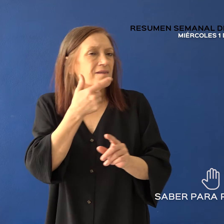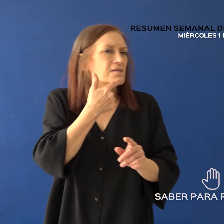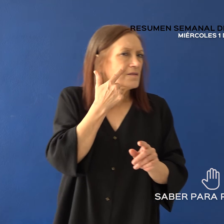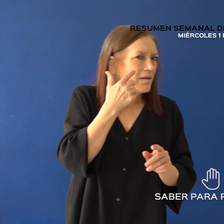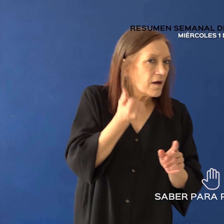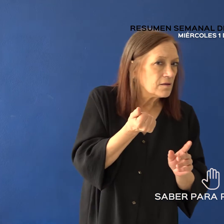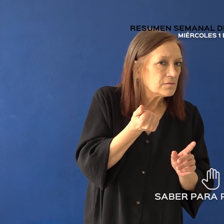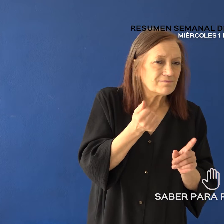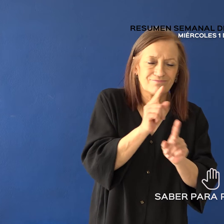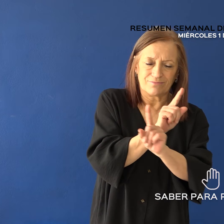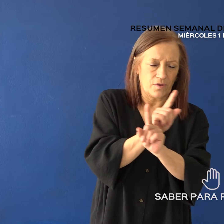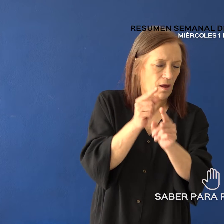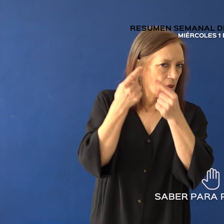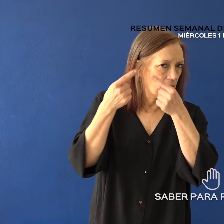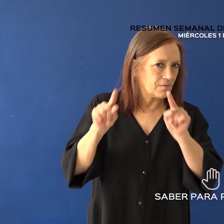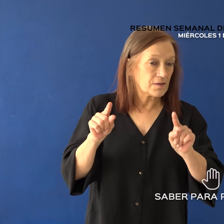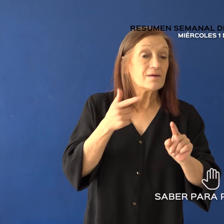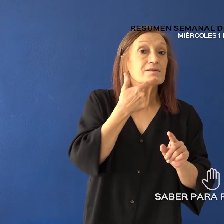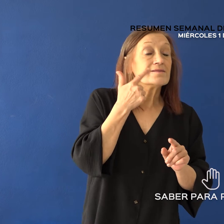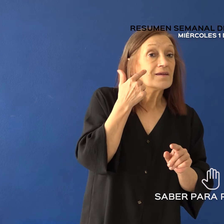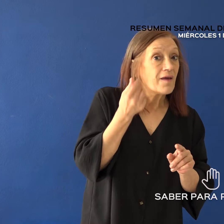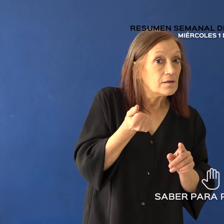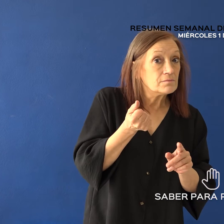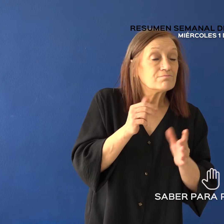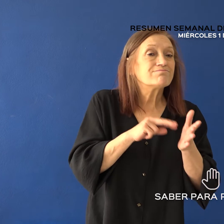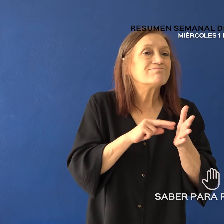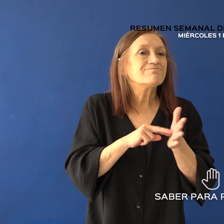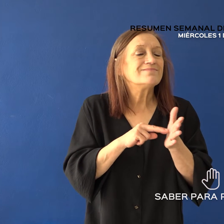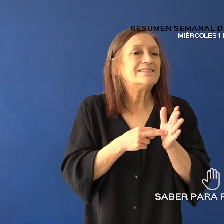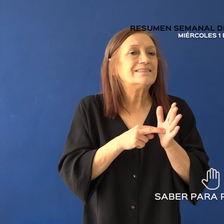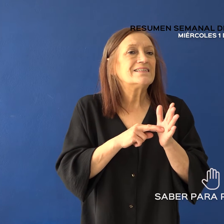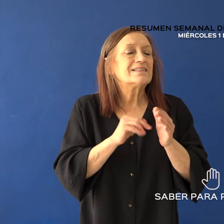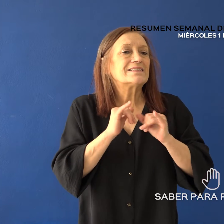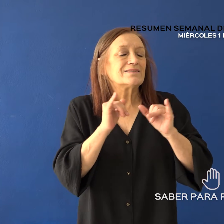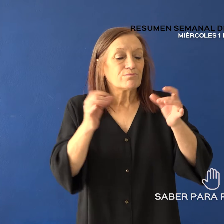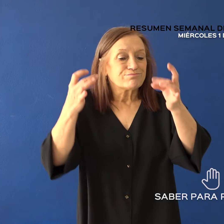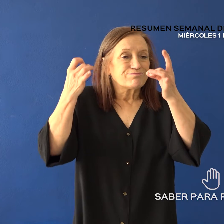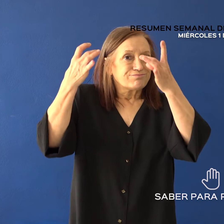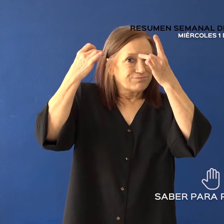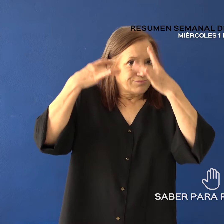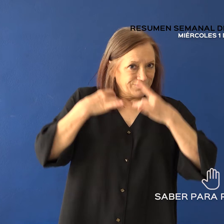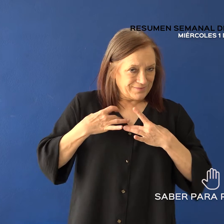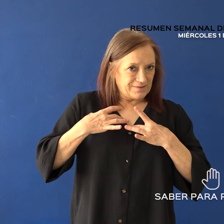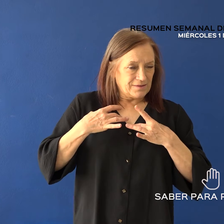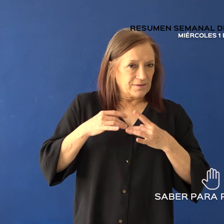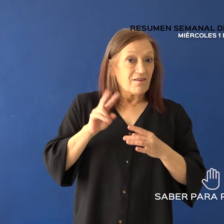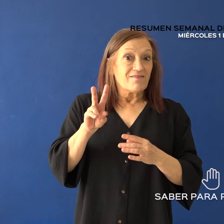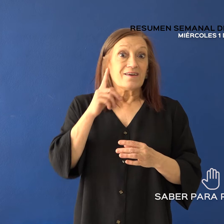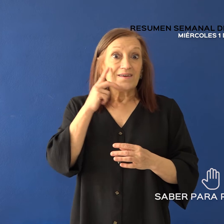Sida? No, Sida significa Síndrome de Inmunodeficiencia Adquirida y es la etapa